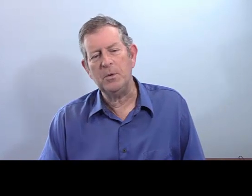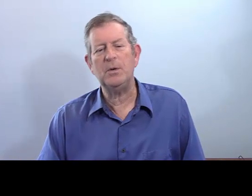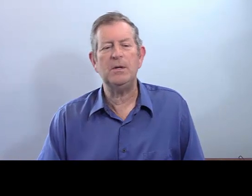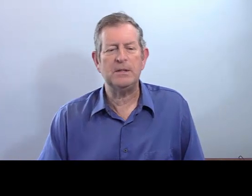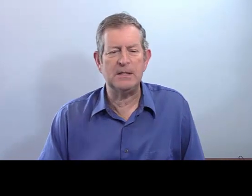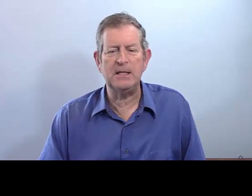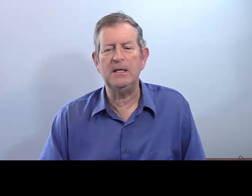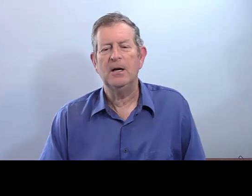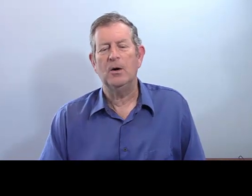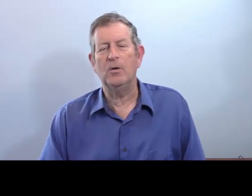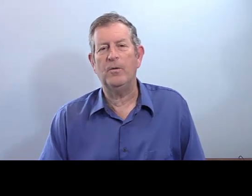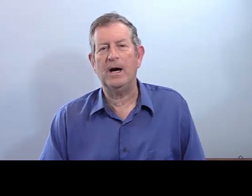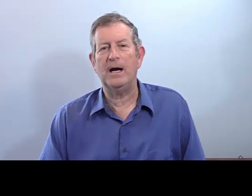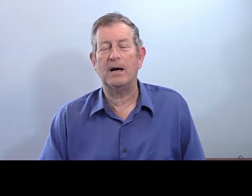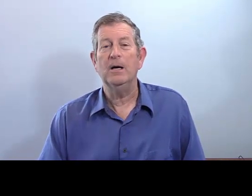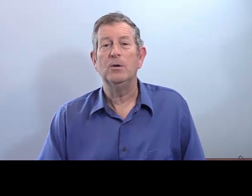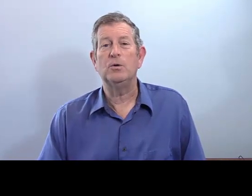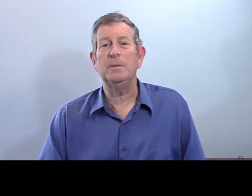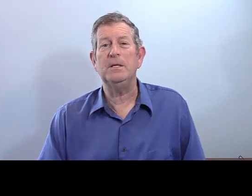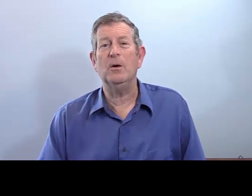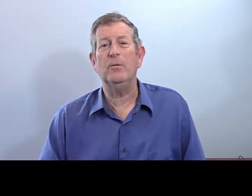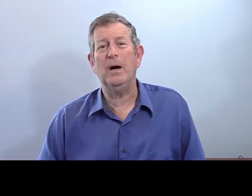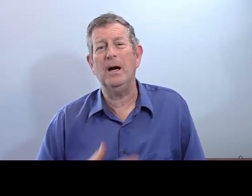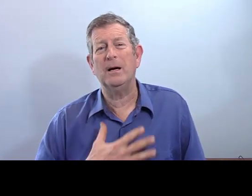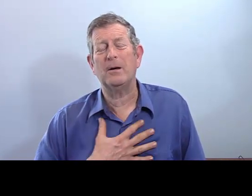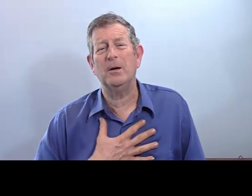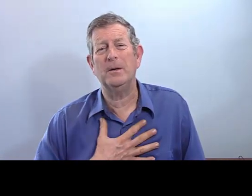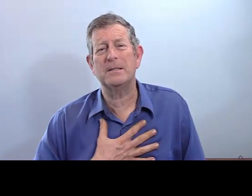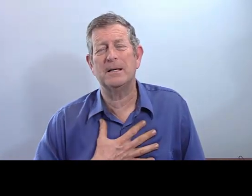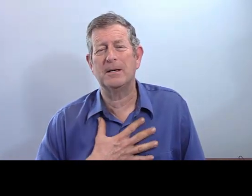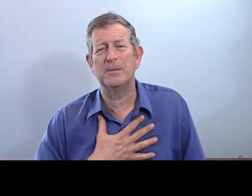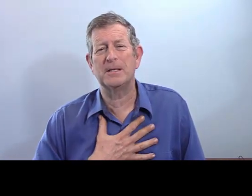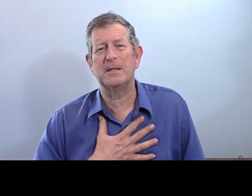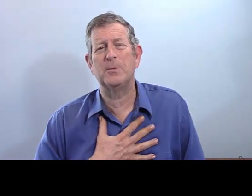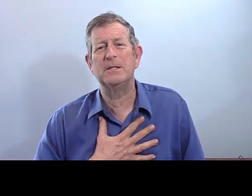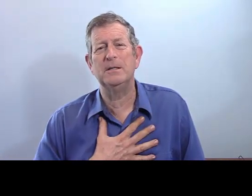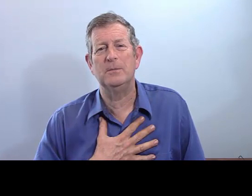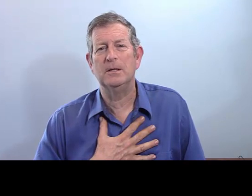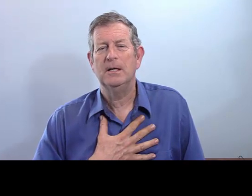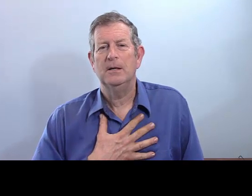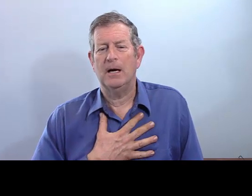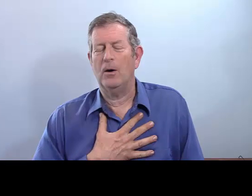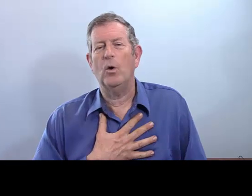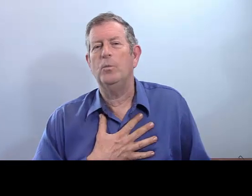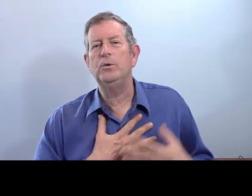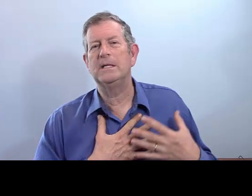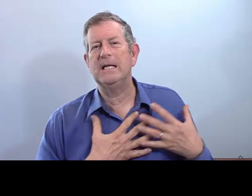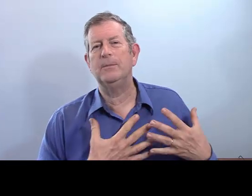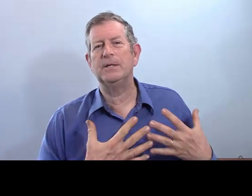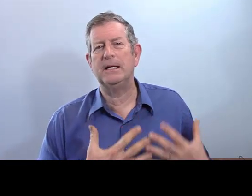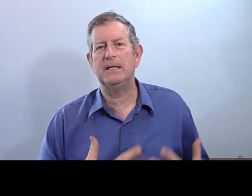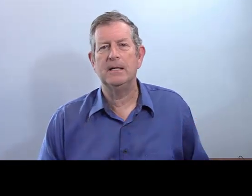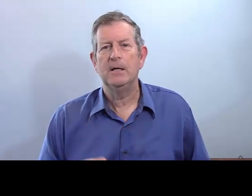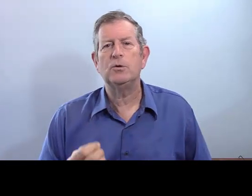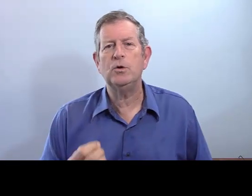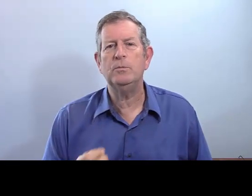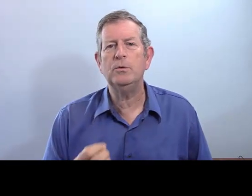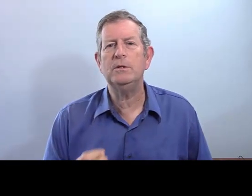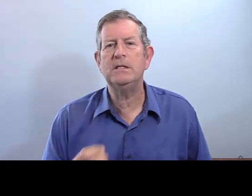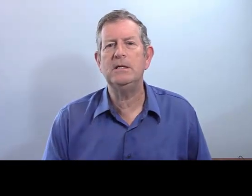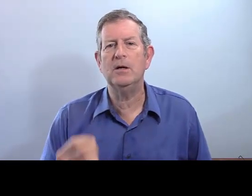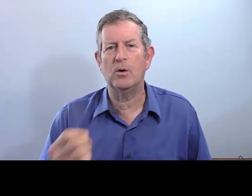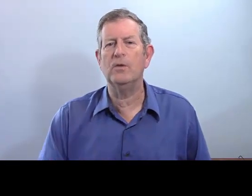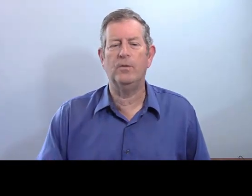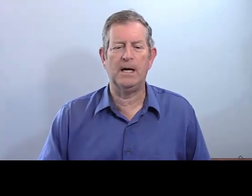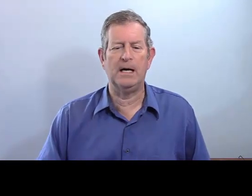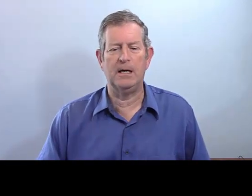tu me dis au revoir. Tu me dis au revoir. Comment est que c'est possible au bout de tellement d'années ? Tu